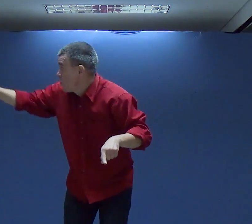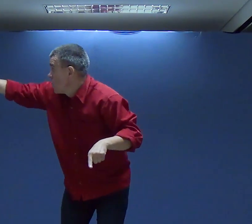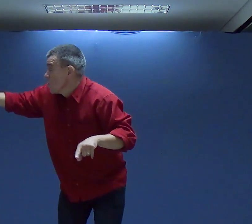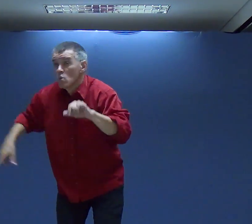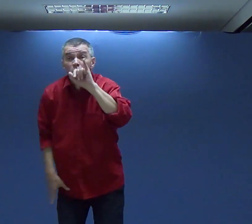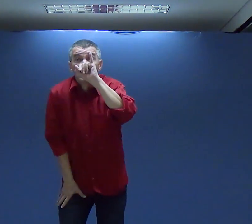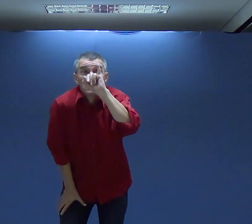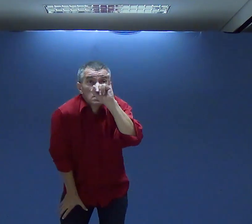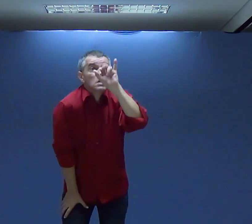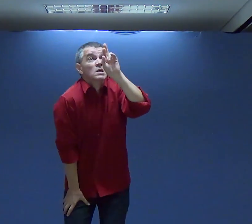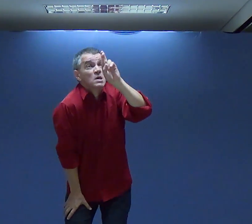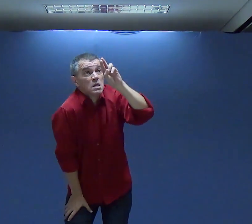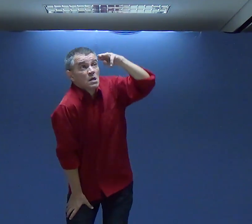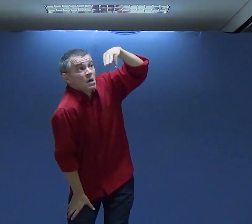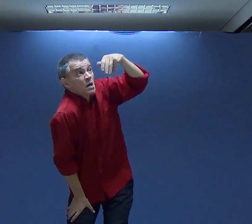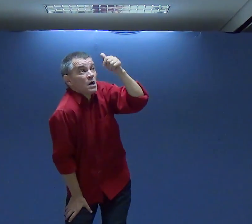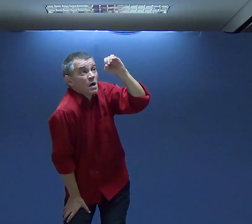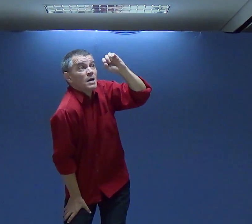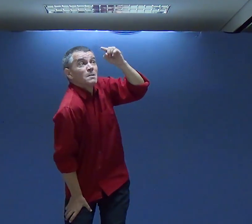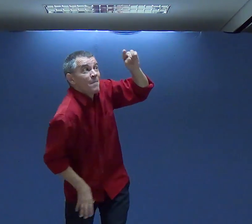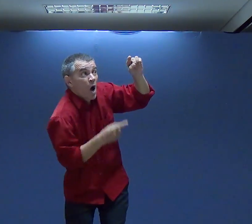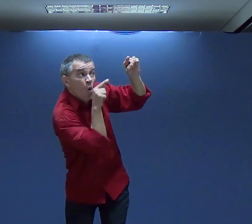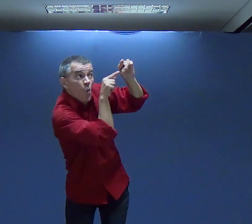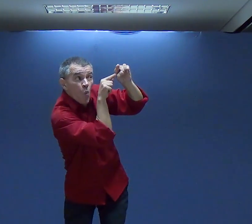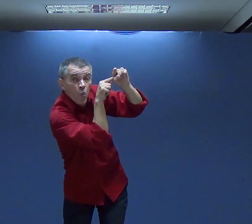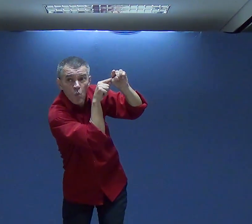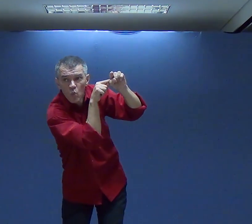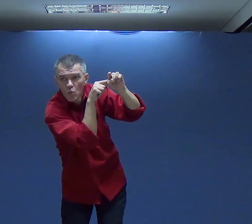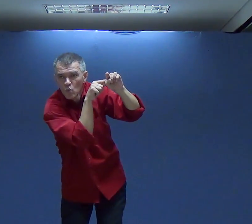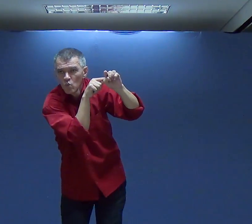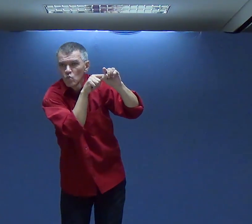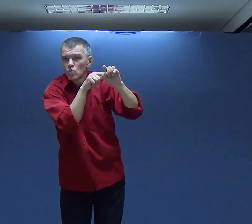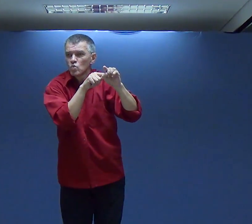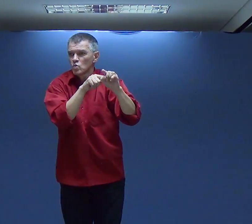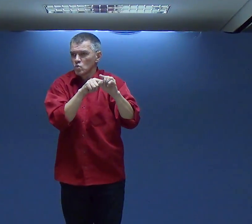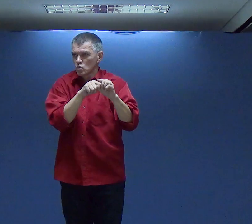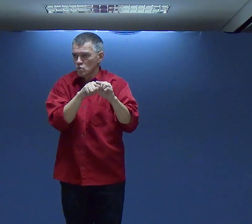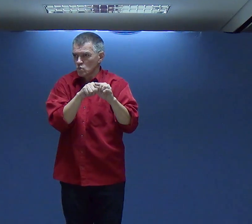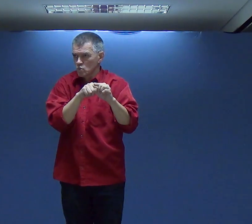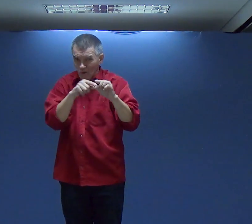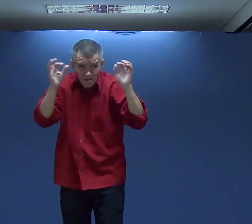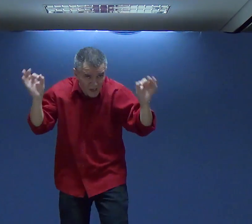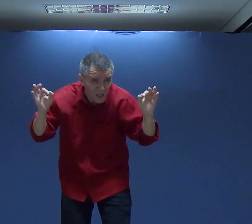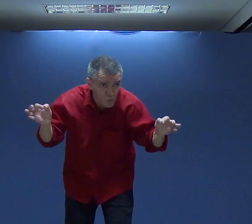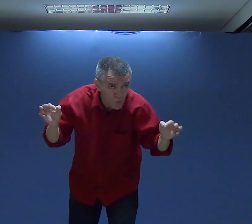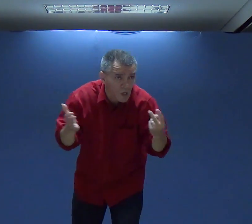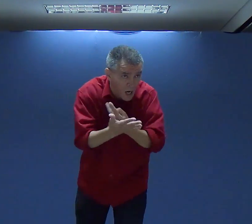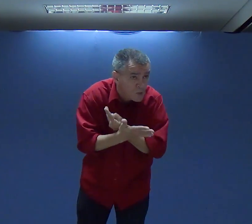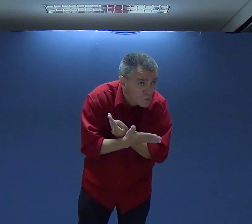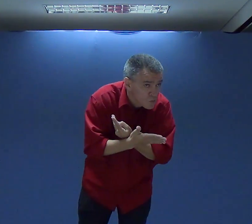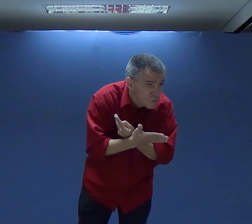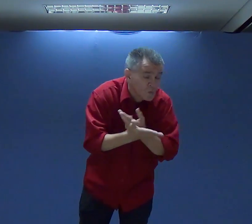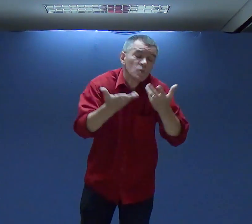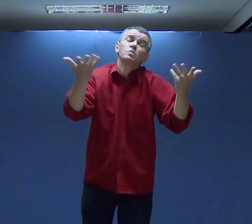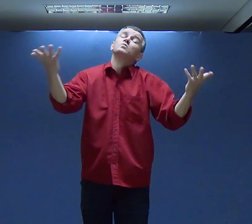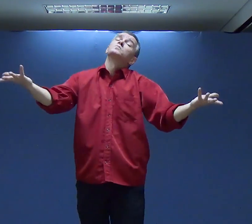um deles São Irmãos Sabe? Irmãos Conseguem entender?